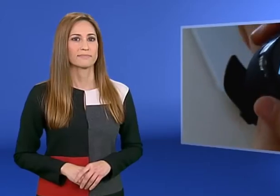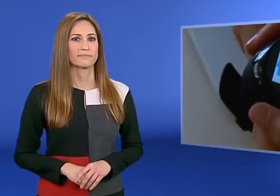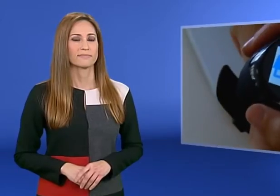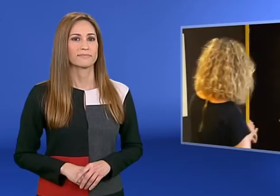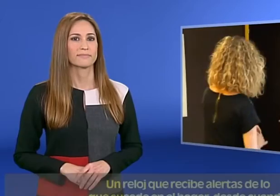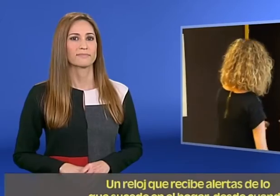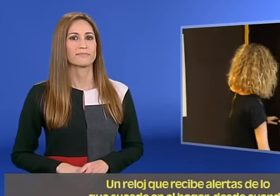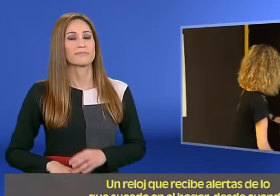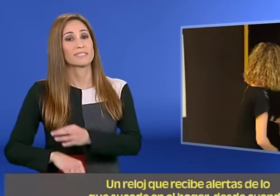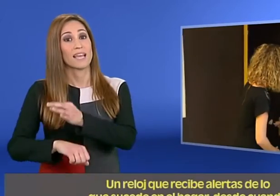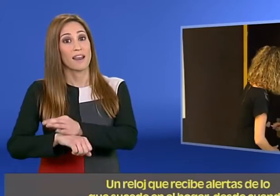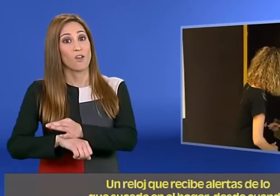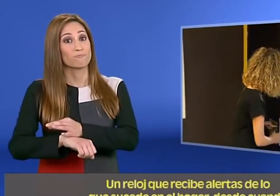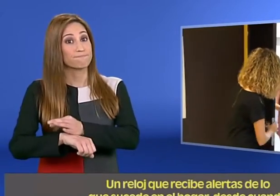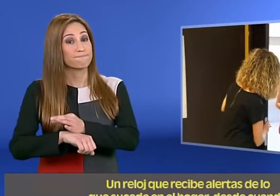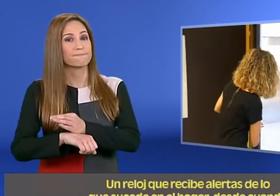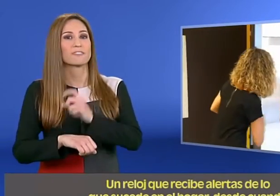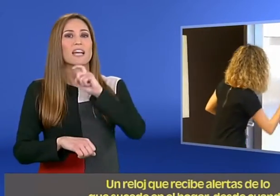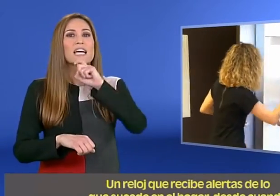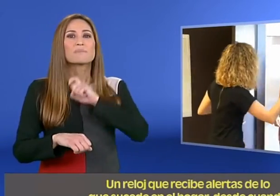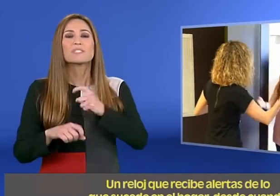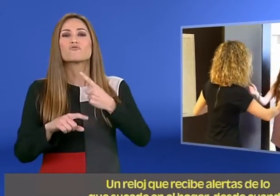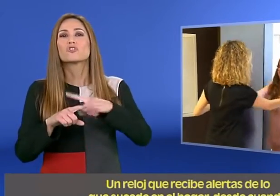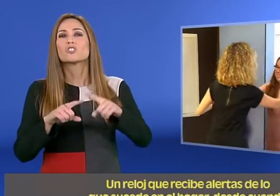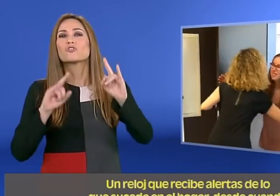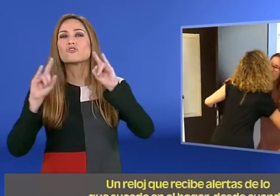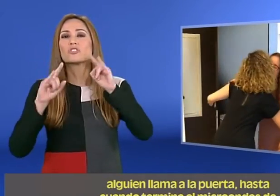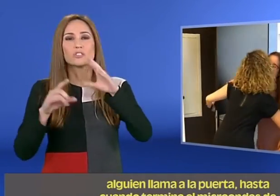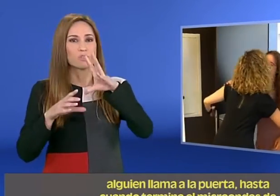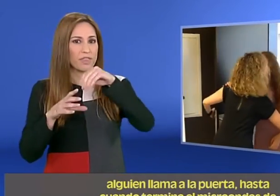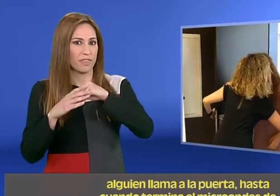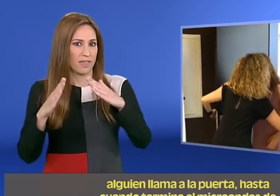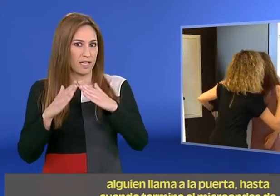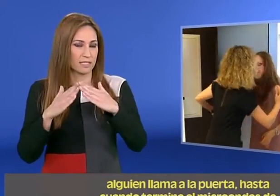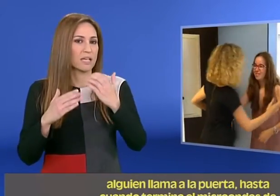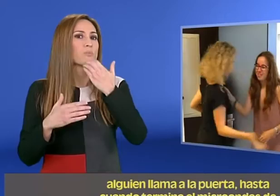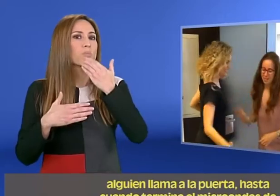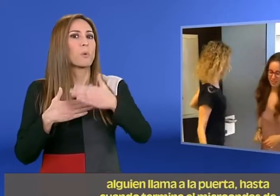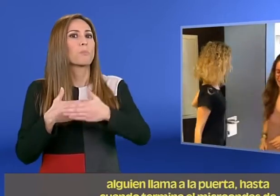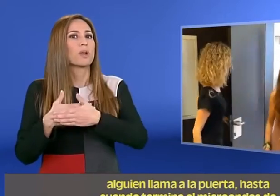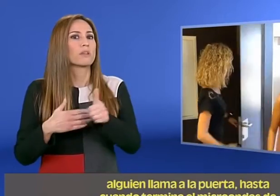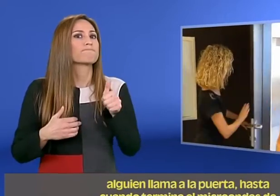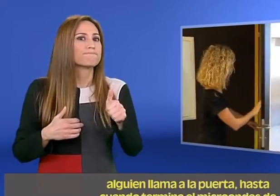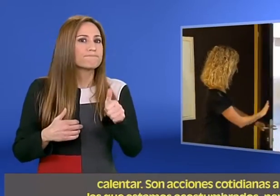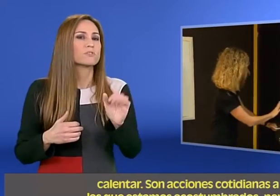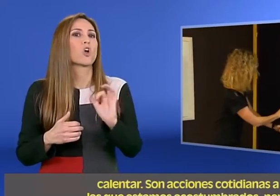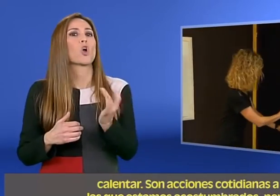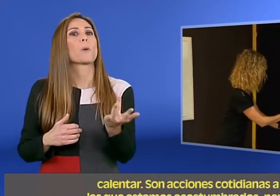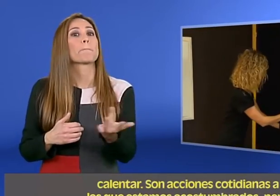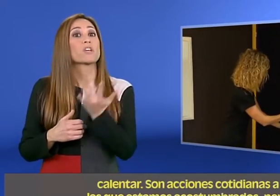Un reloj que recibe alertas de lo que sucede en el hogar, desde cuando alguien llama a la puerta hasta cuando termina el microondas de calentar. Son